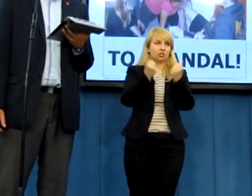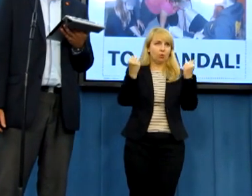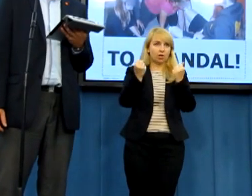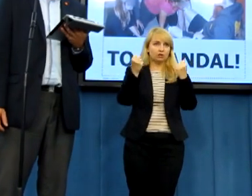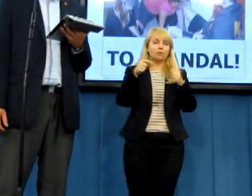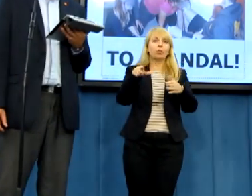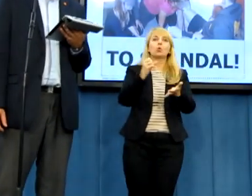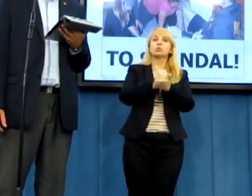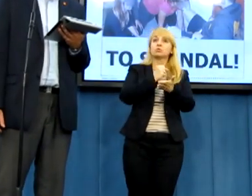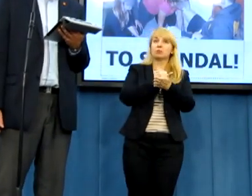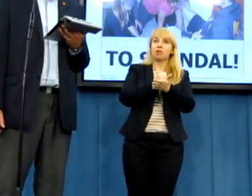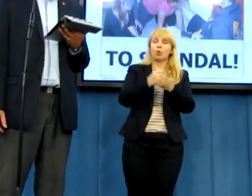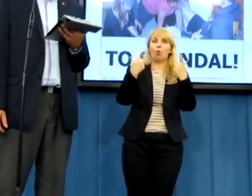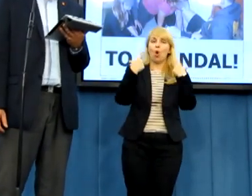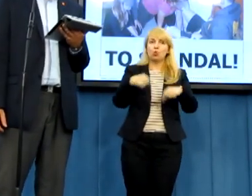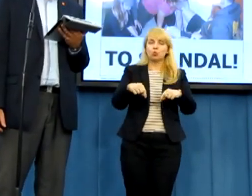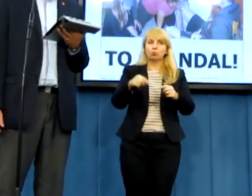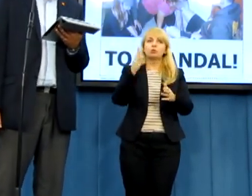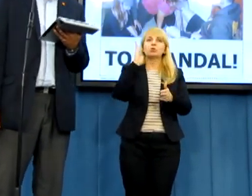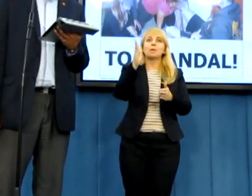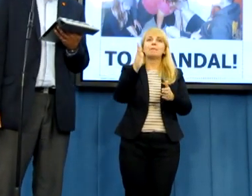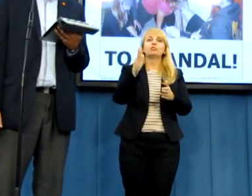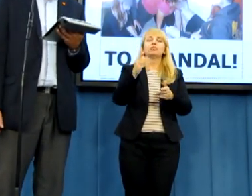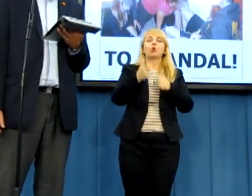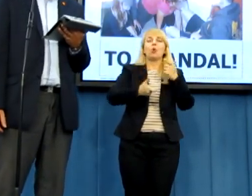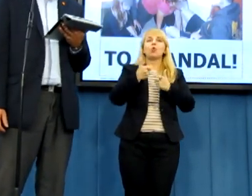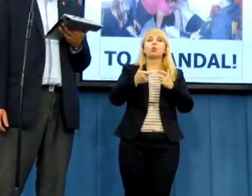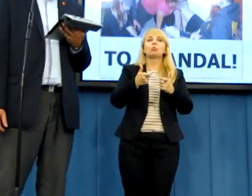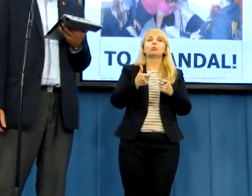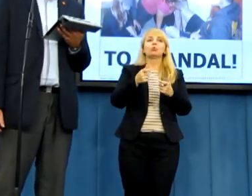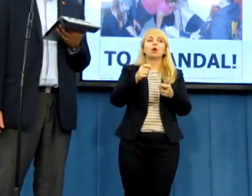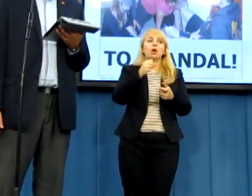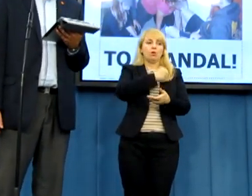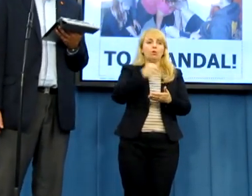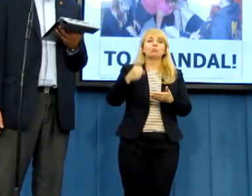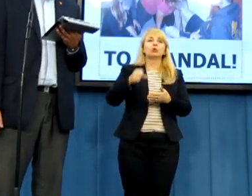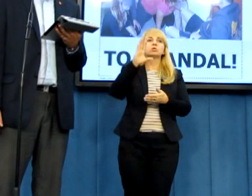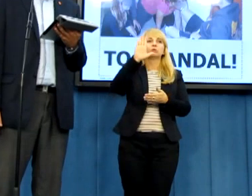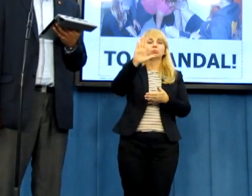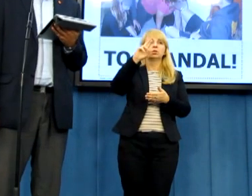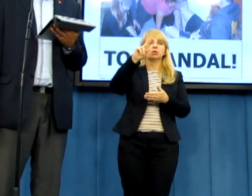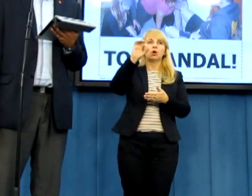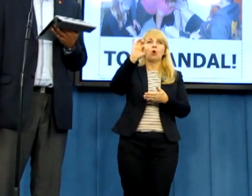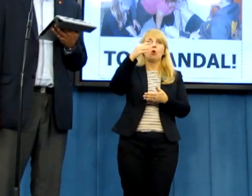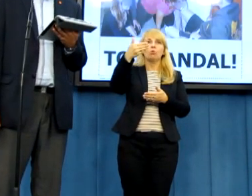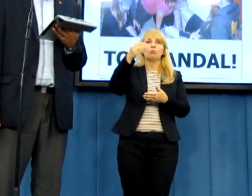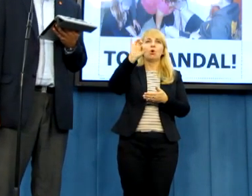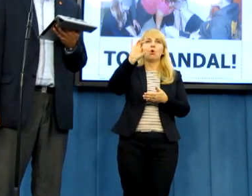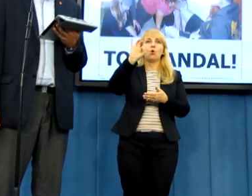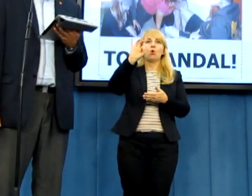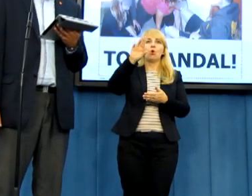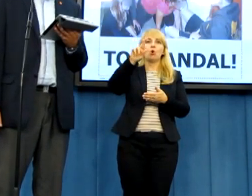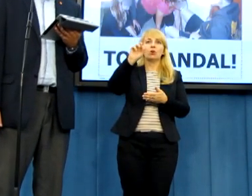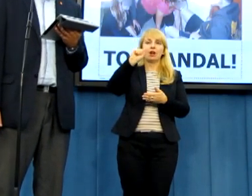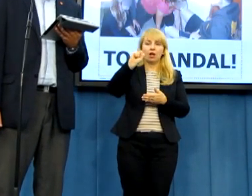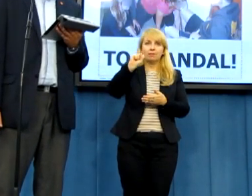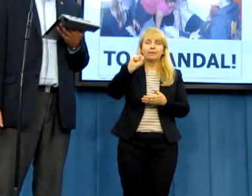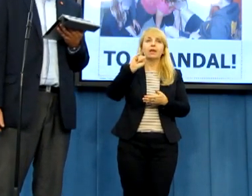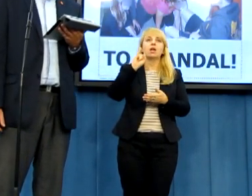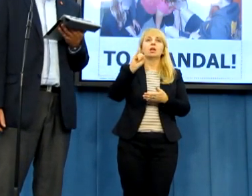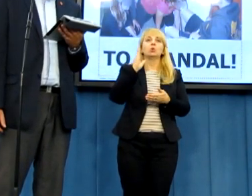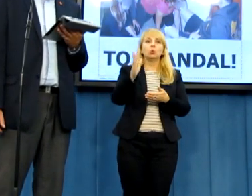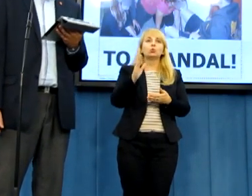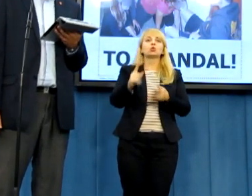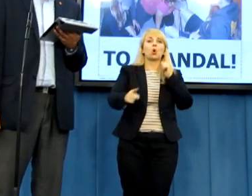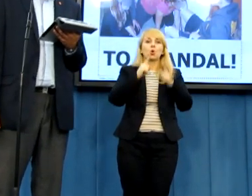Sprawą tą osobiście zajmie się poseł Bremora, który jest szefem Komisji Edukacji. Już przeprowadził rozmowę z kuratorium